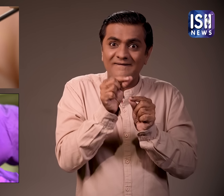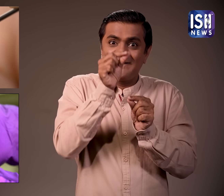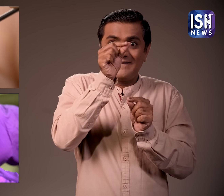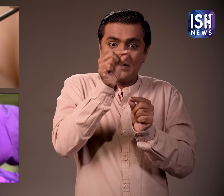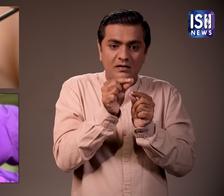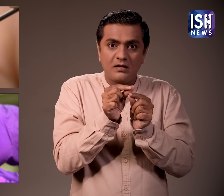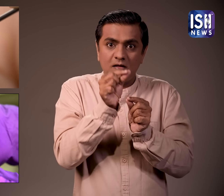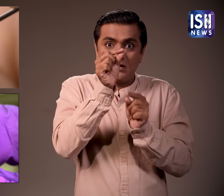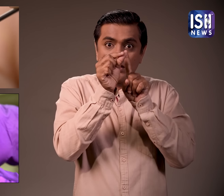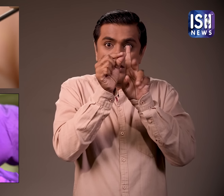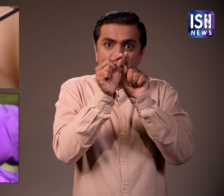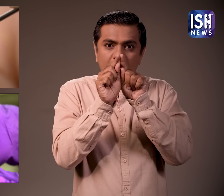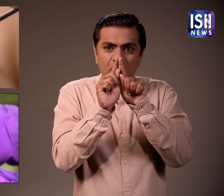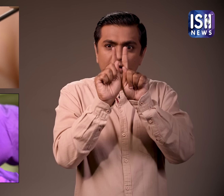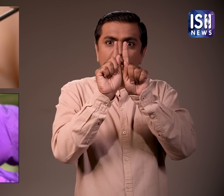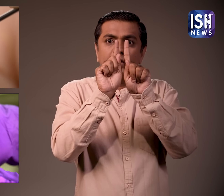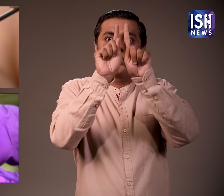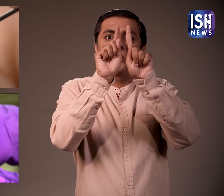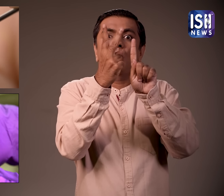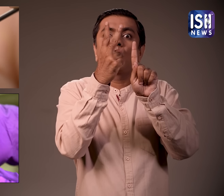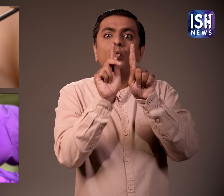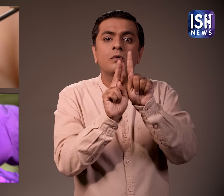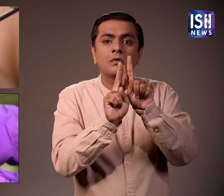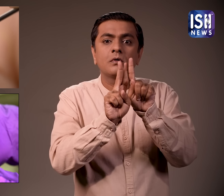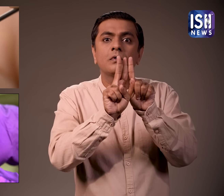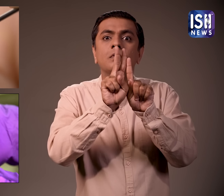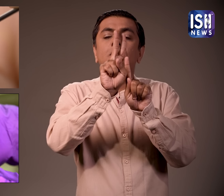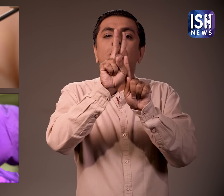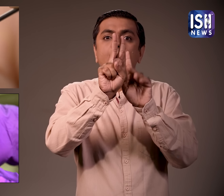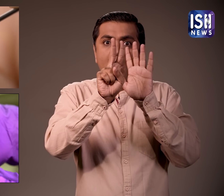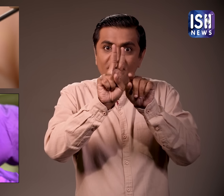ये एक विशेश द्विभाजित दो शूल वाली सुई थी